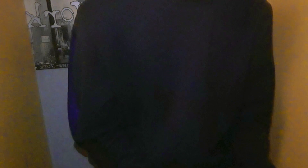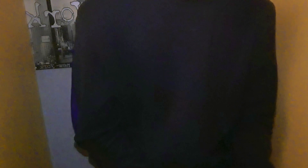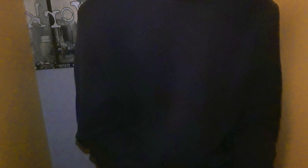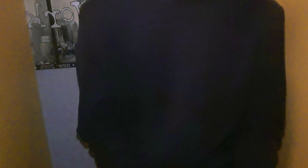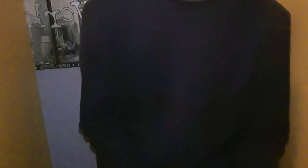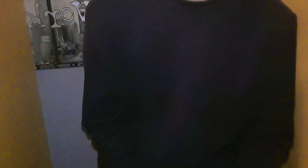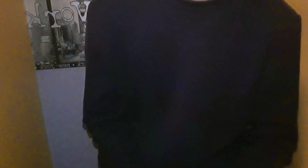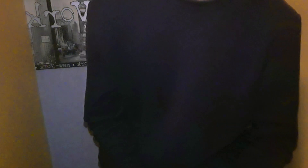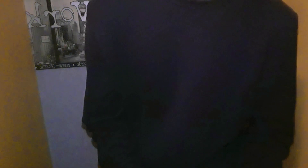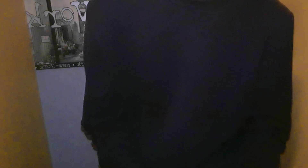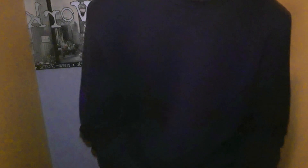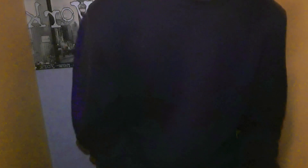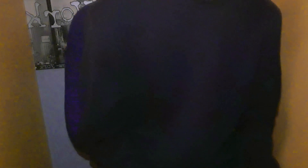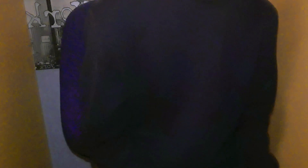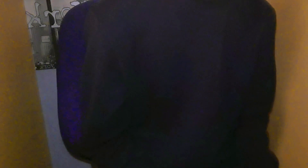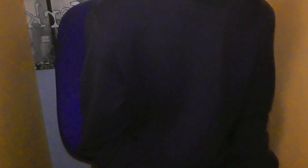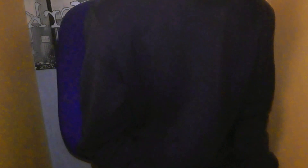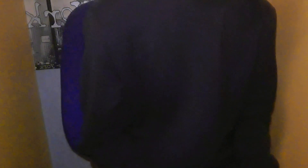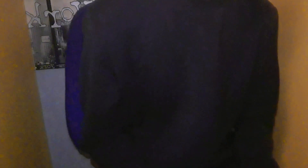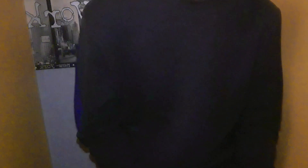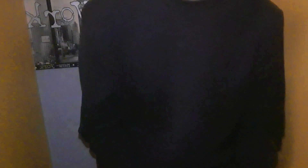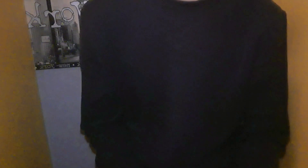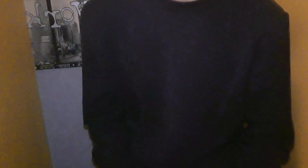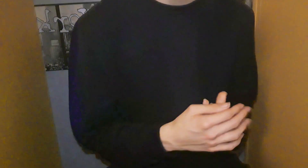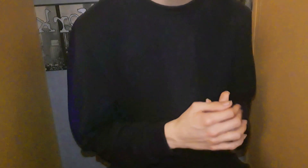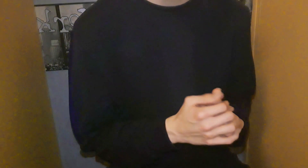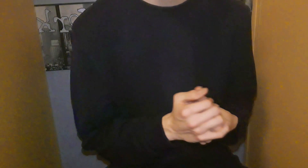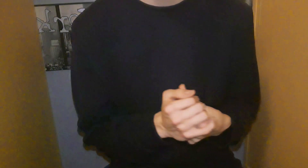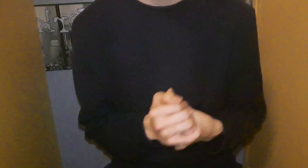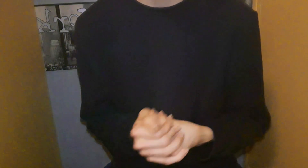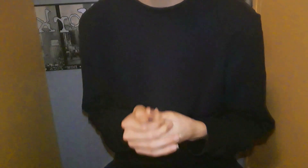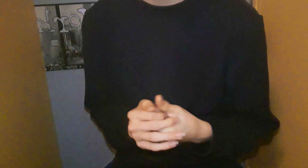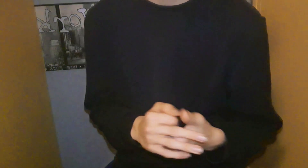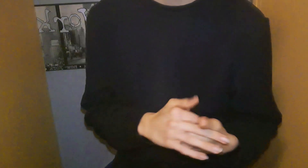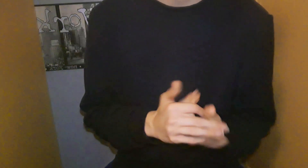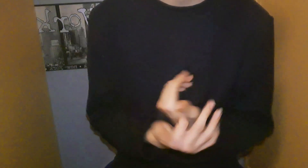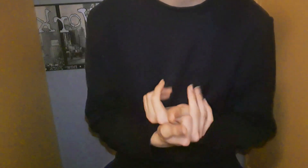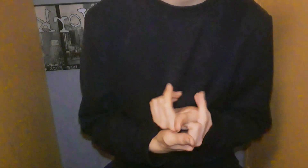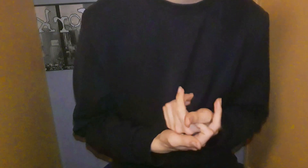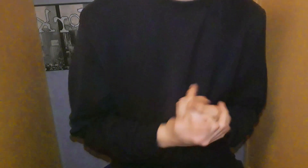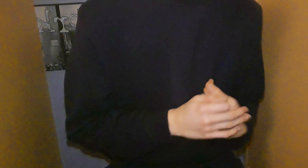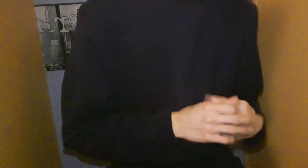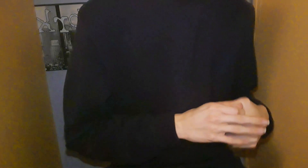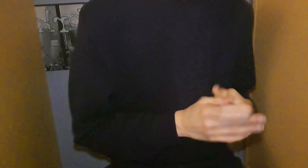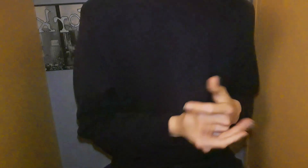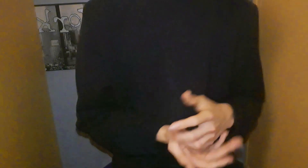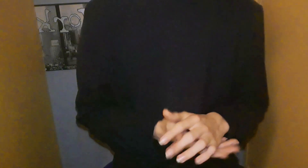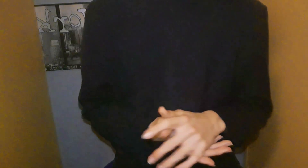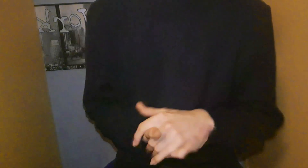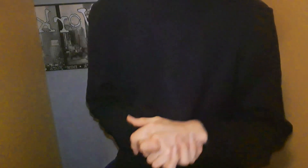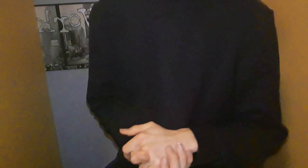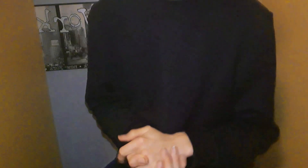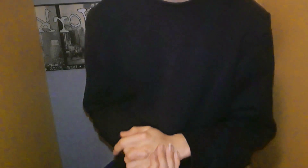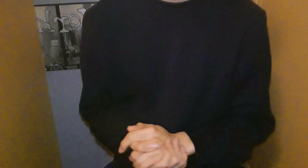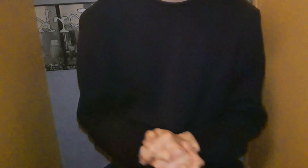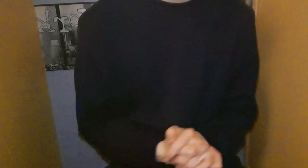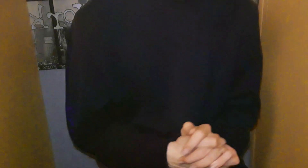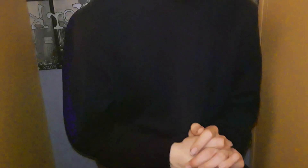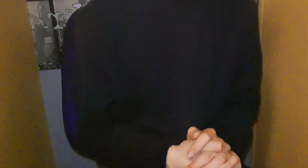Mais évidemment On va dire que Sur des chansons assez graves C'est assez simple pour moi Mais bon Voilà Après pour les aigus Par contre Enfin